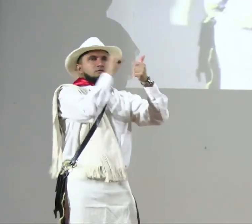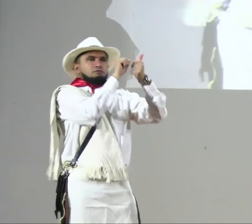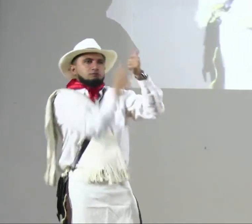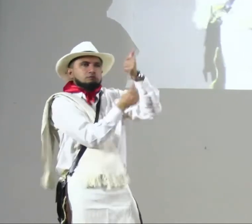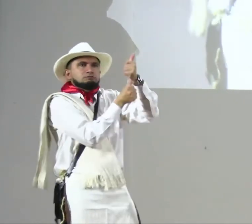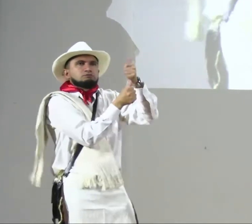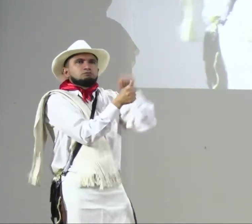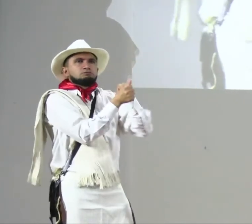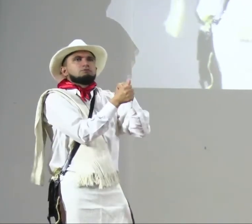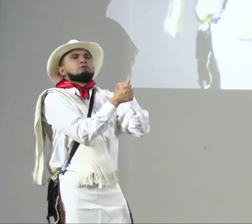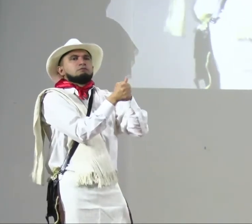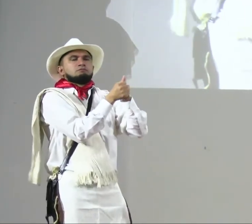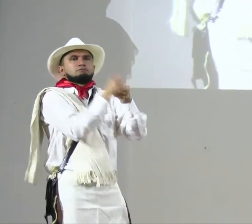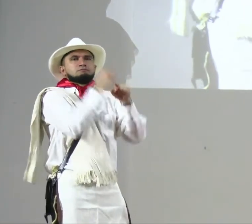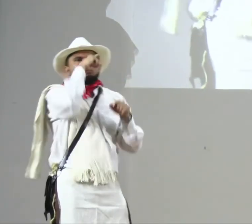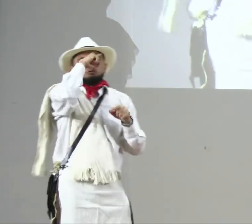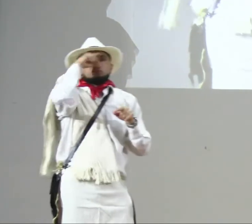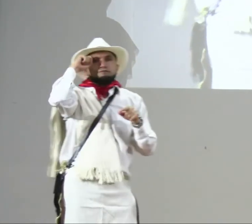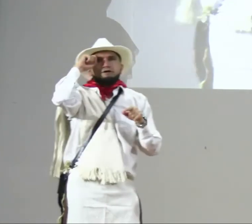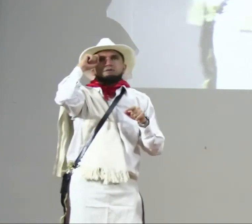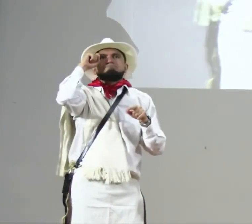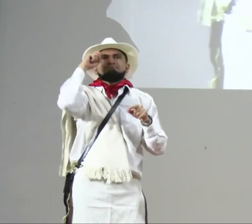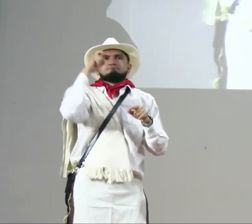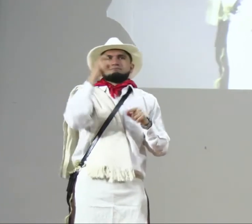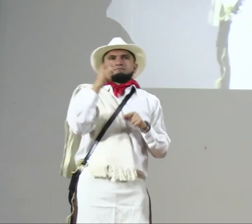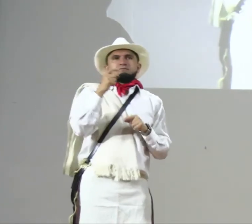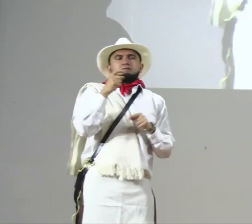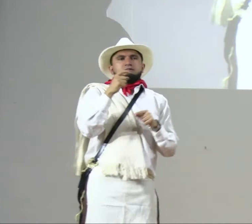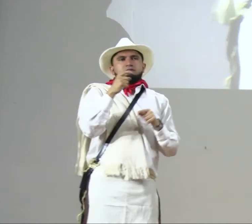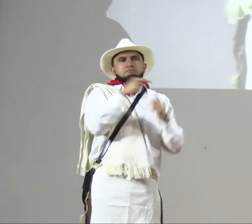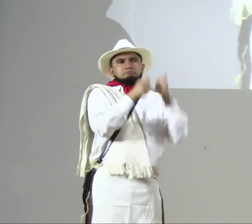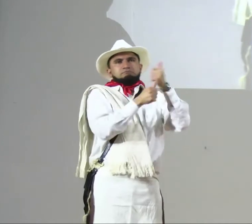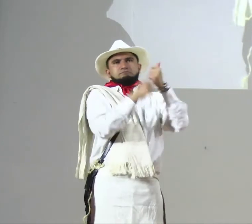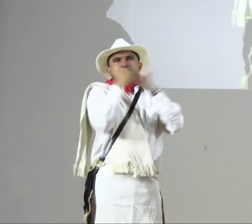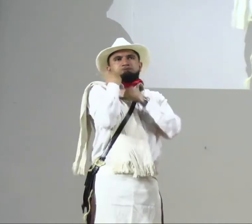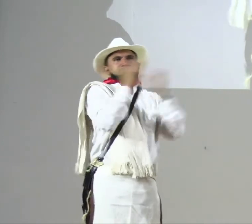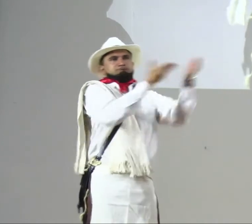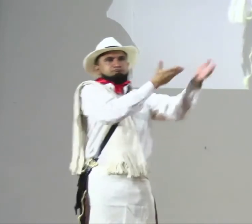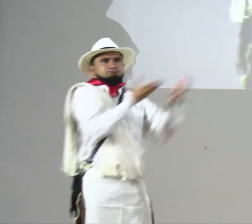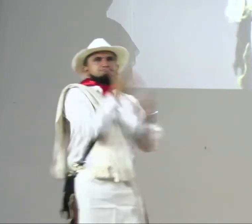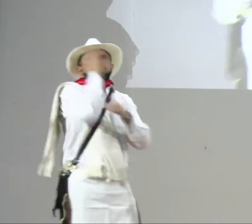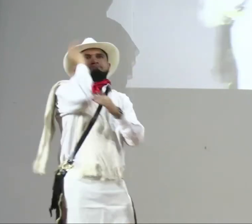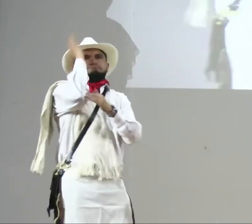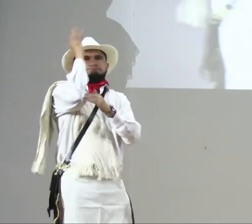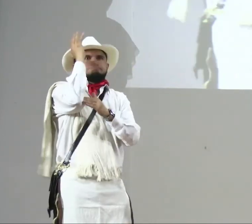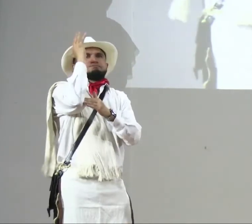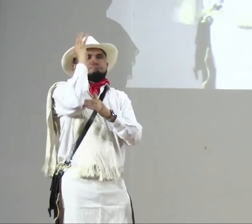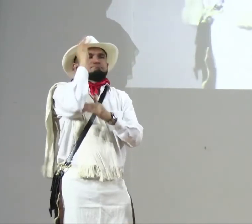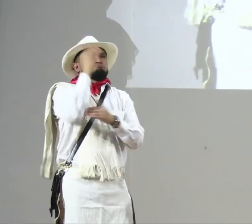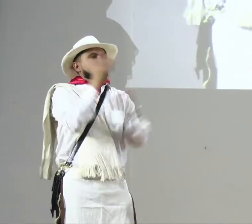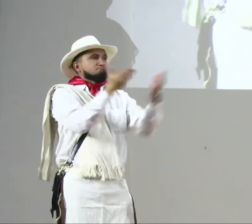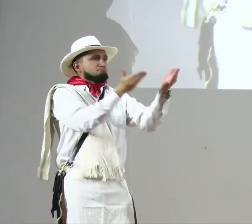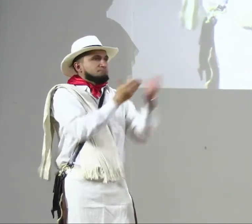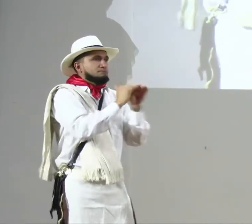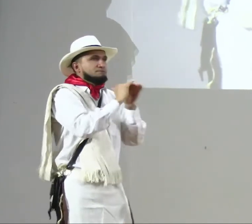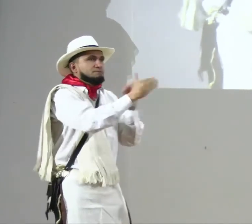este tema, pues está, viene un referente del INSOR, que es el señor Giovanni Melendres, es una persona sorda,